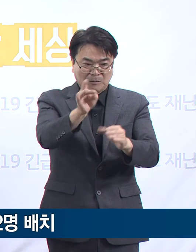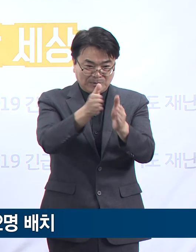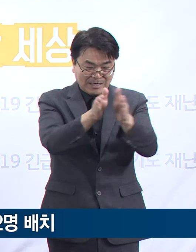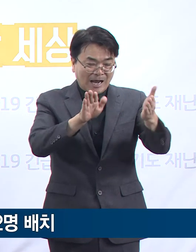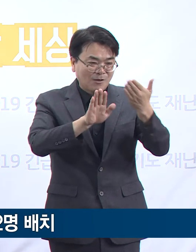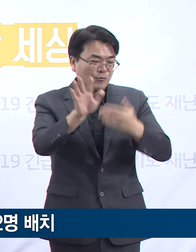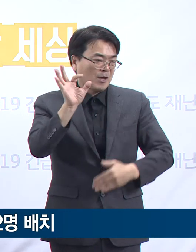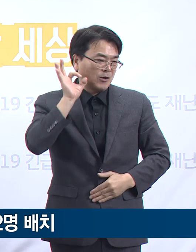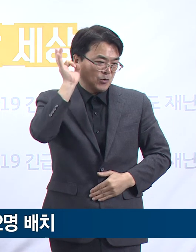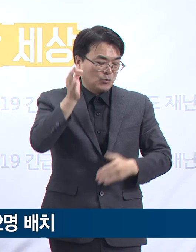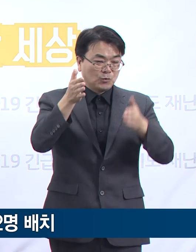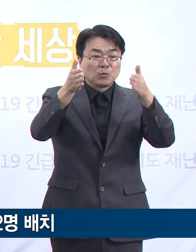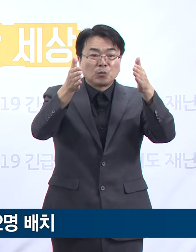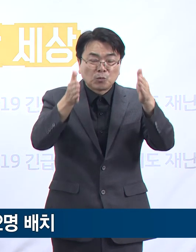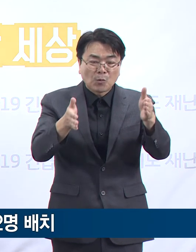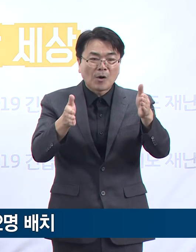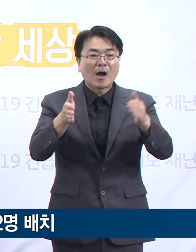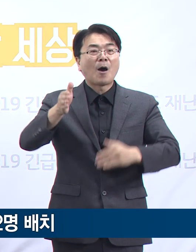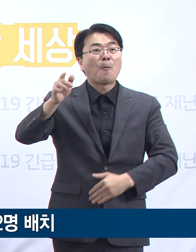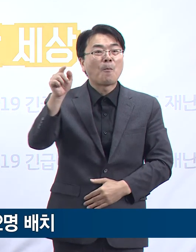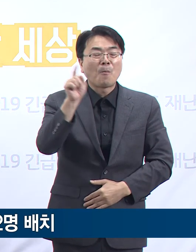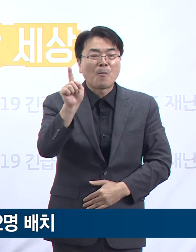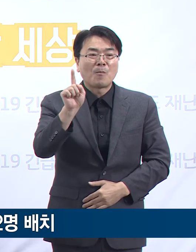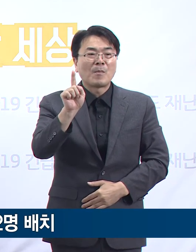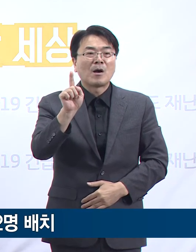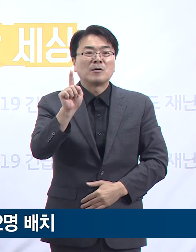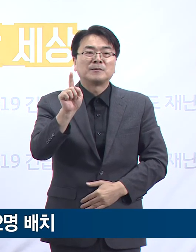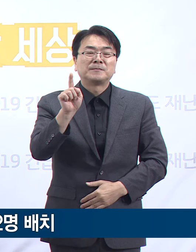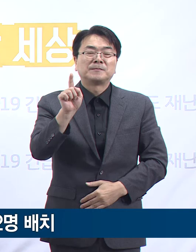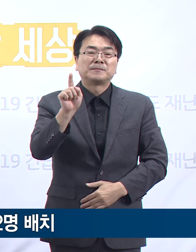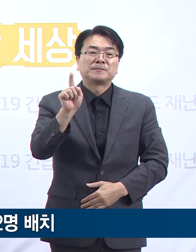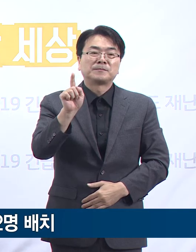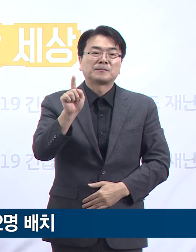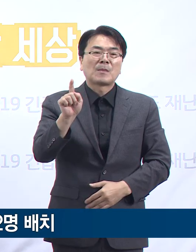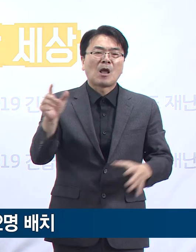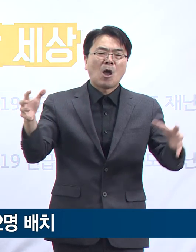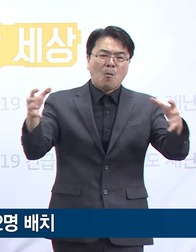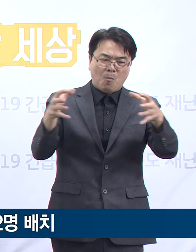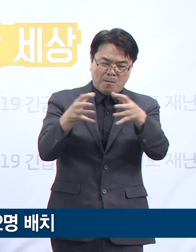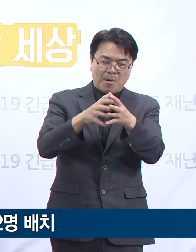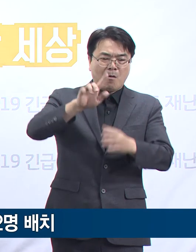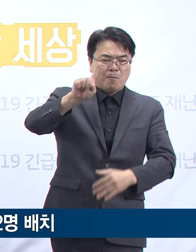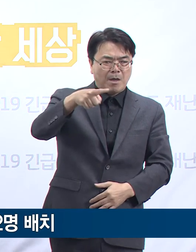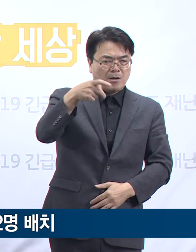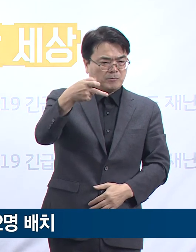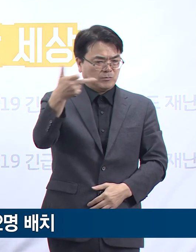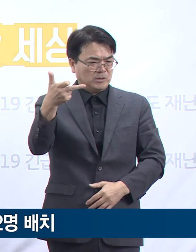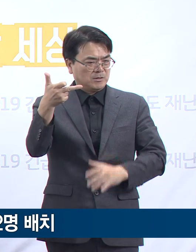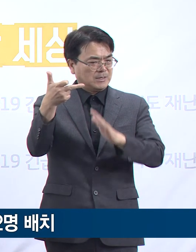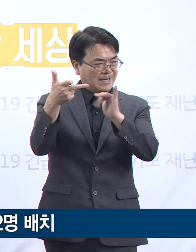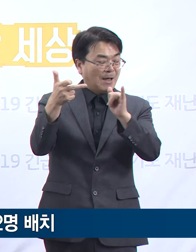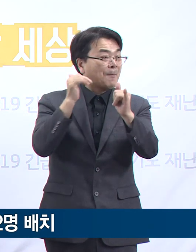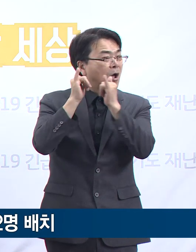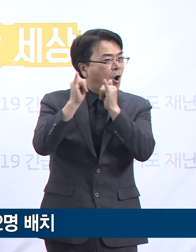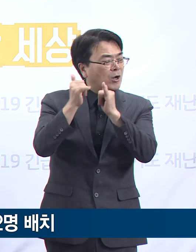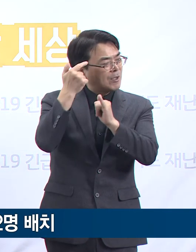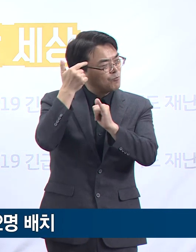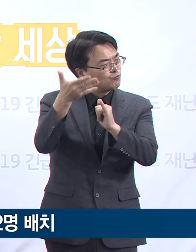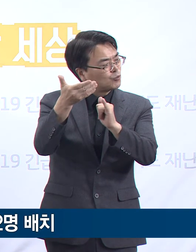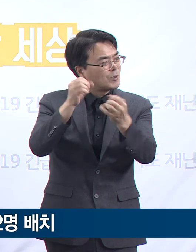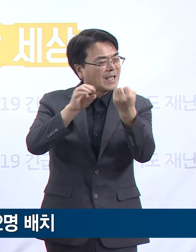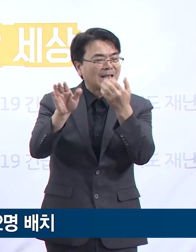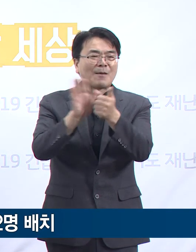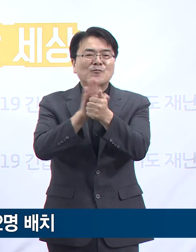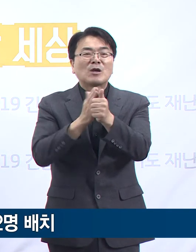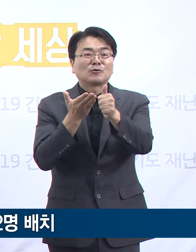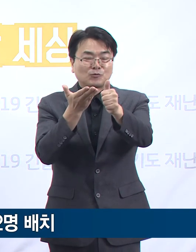열흘이 지난 9월 6일까지 총 177명을 전화로 상담했고, 그 중 환자